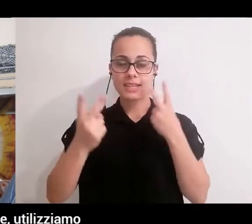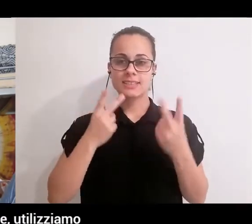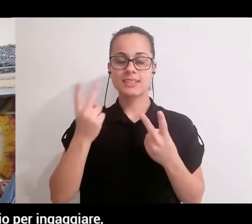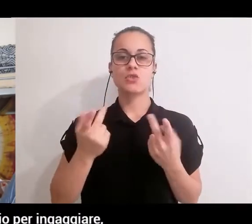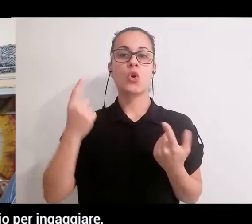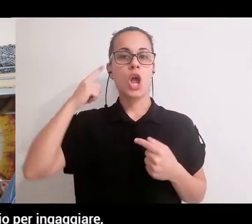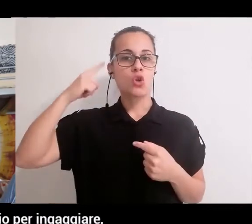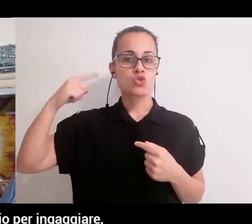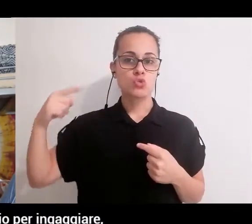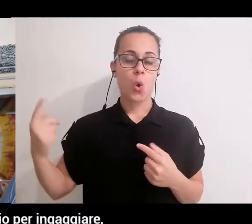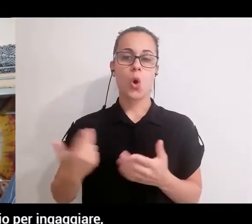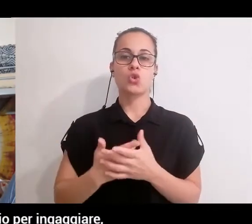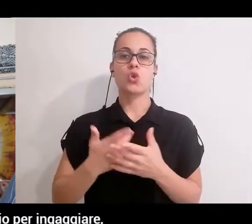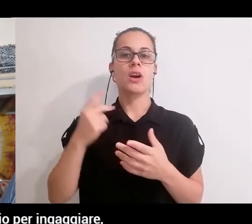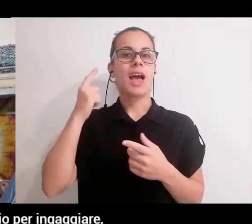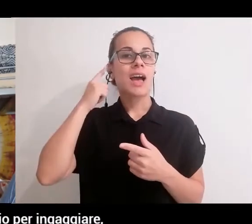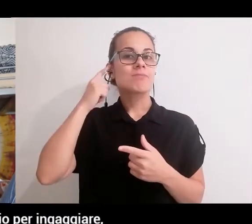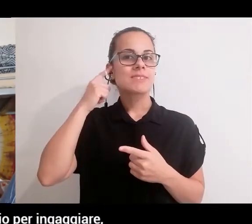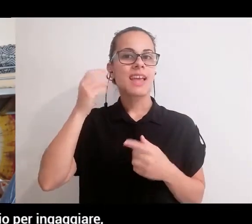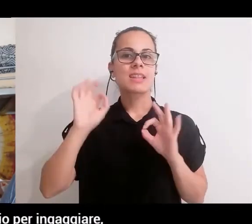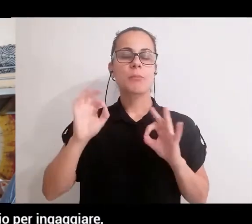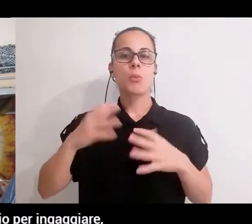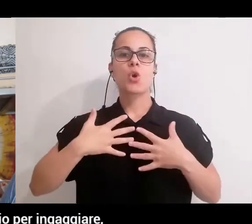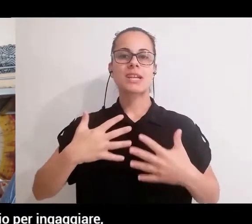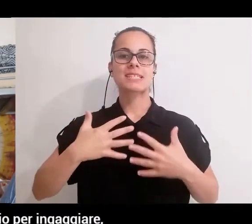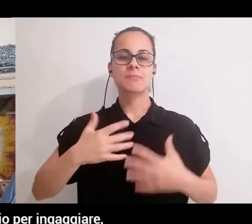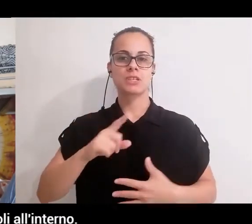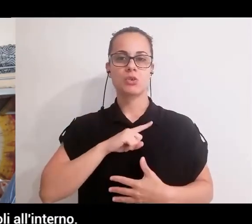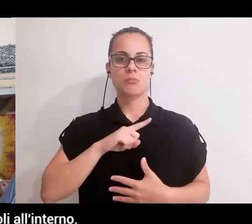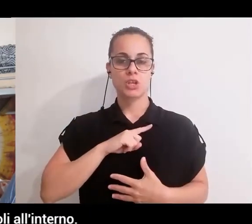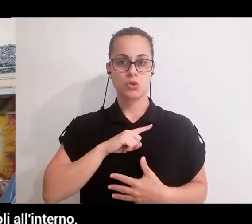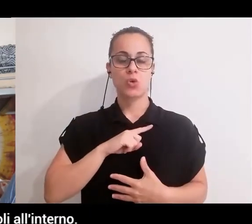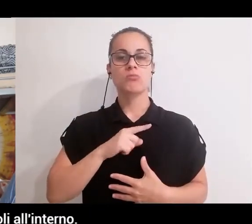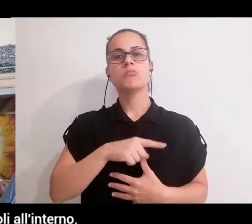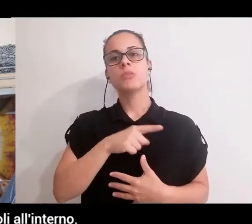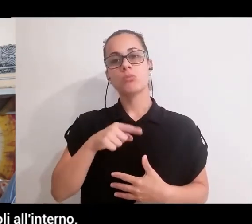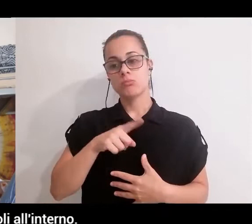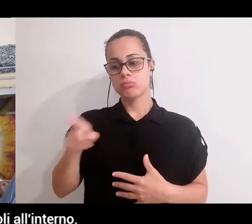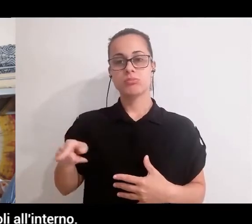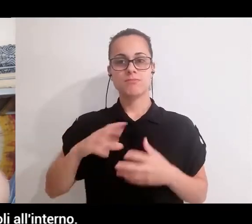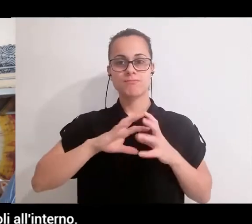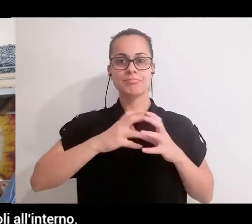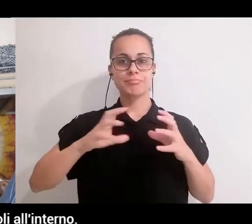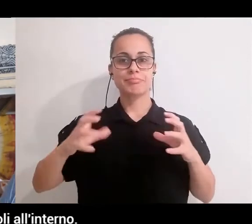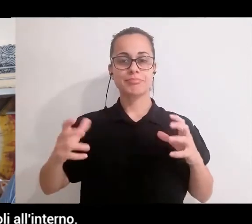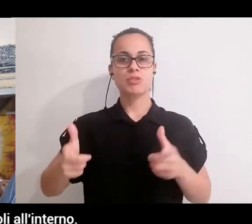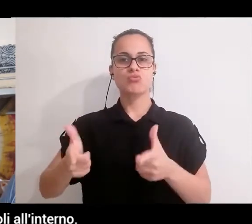utilizziamo il suono, quindi l'ascolto del respiro, proprio per ingaggiare, per utilizzare tutti i nostri sensi,